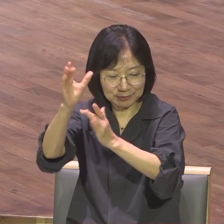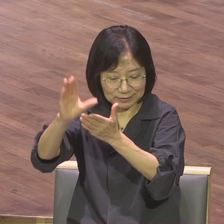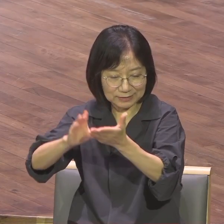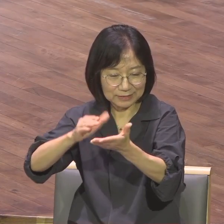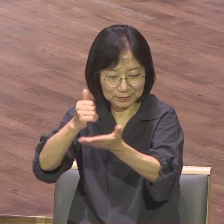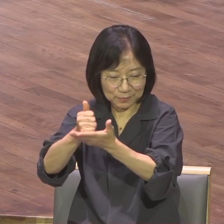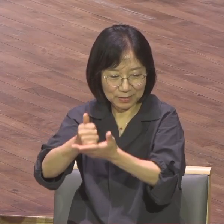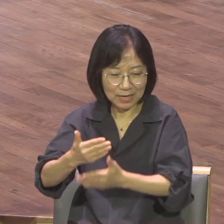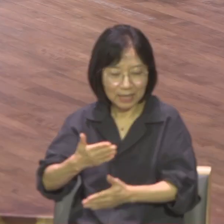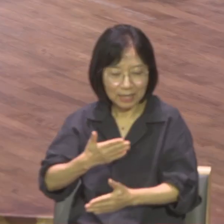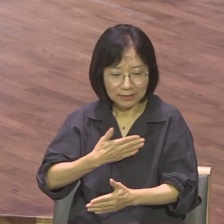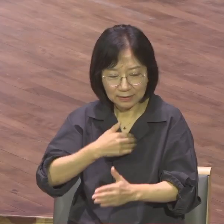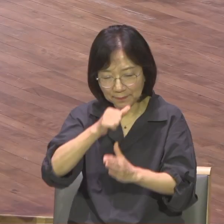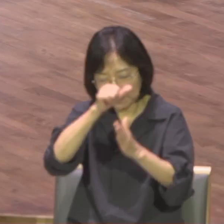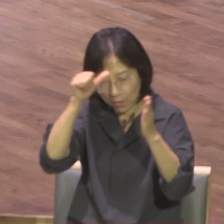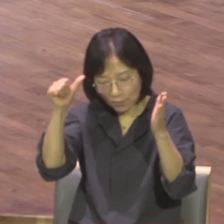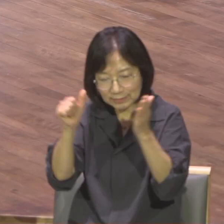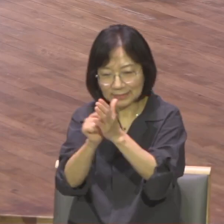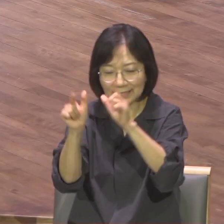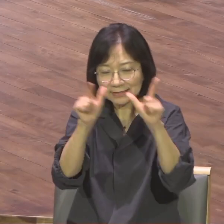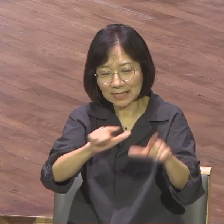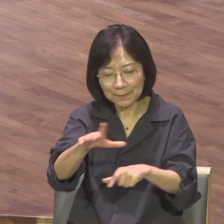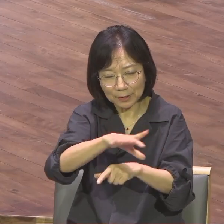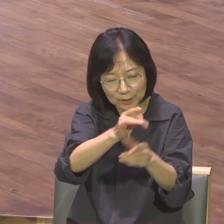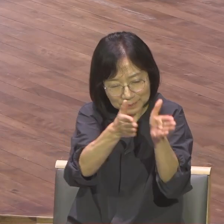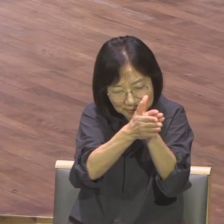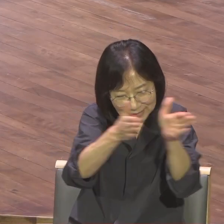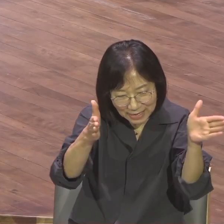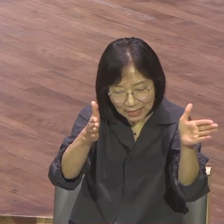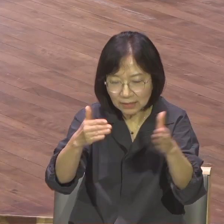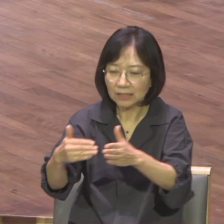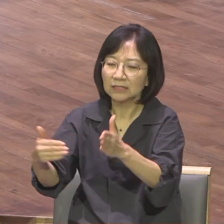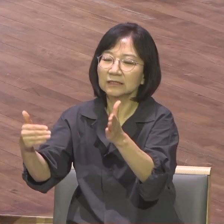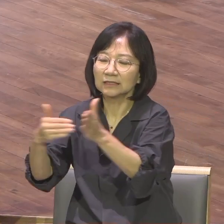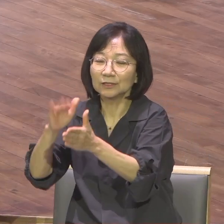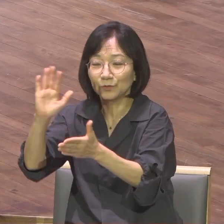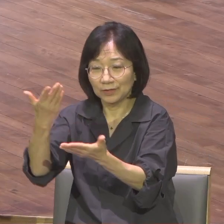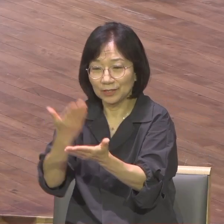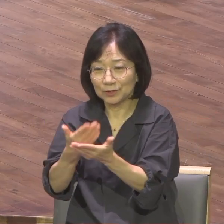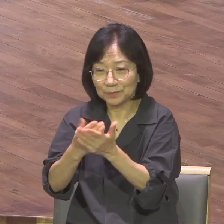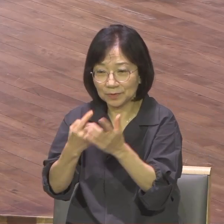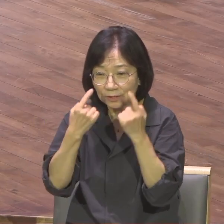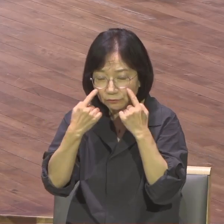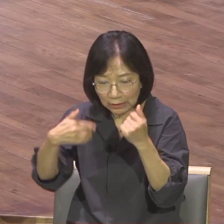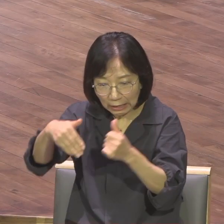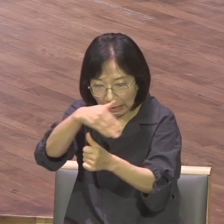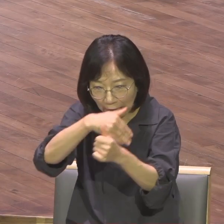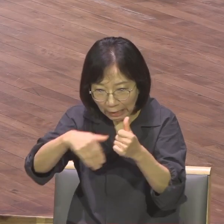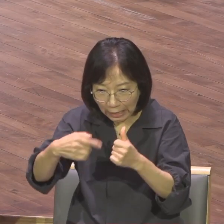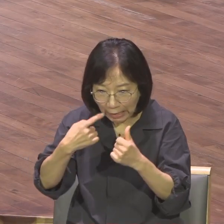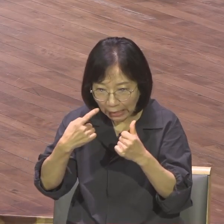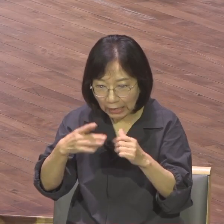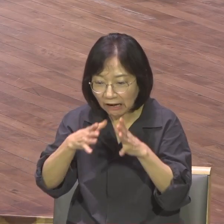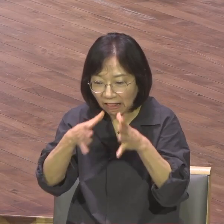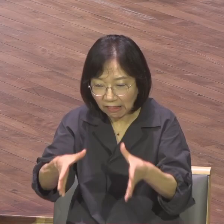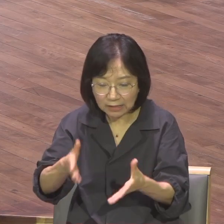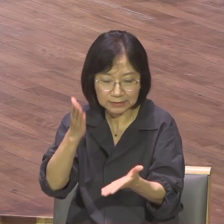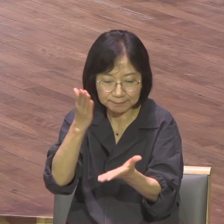시작과 출발이 되기하옵소서 눈에 보이는 현실과 문제에 속지 않고 예수 그리스도로 다 초월하고 뛰어넘을 수 있도록 영육관의